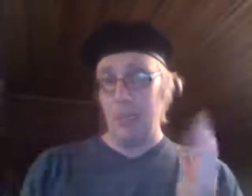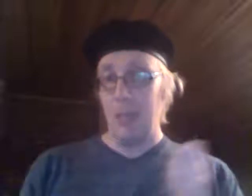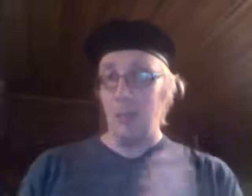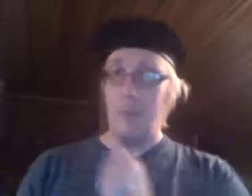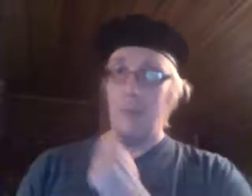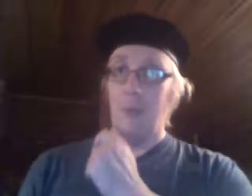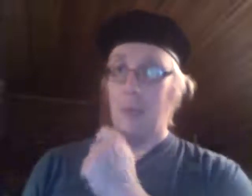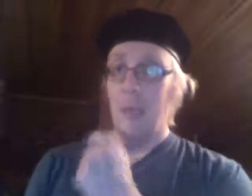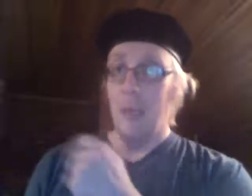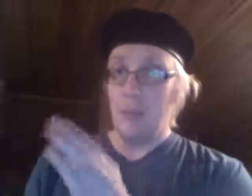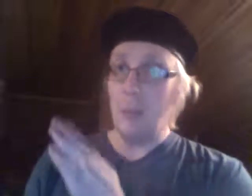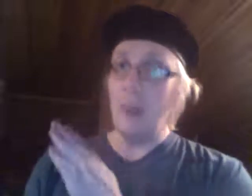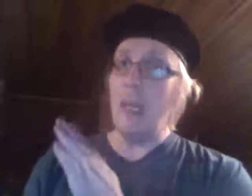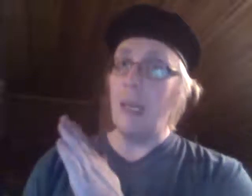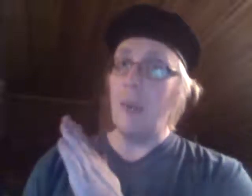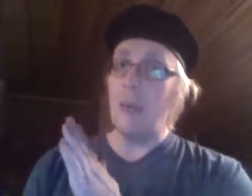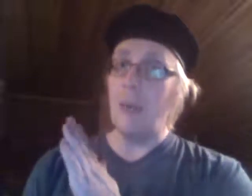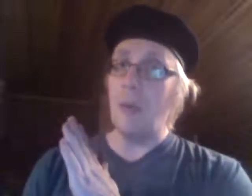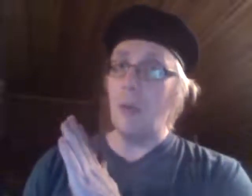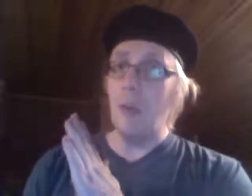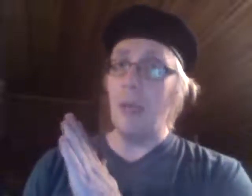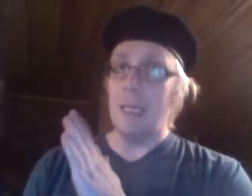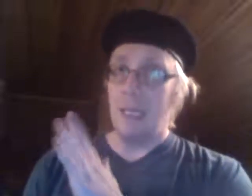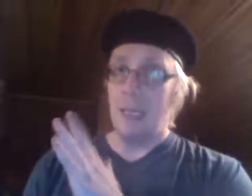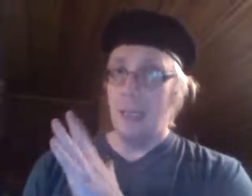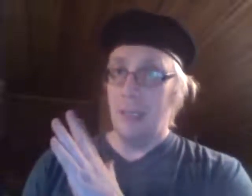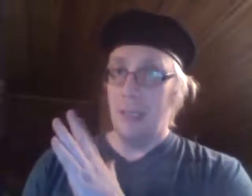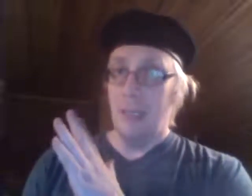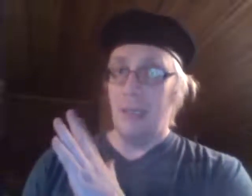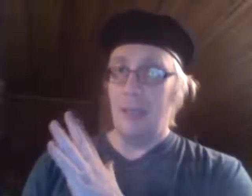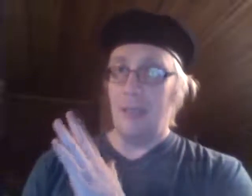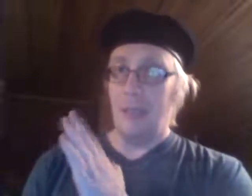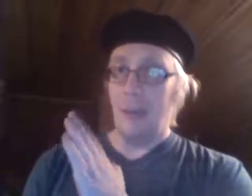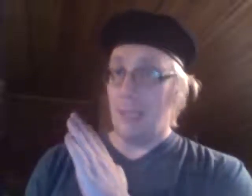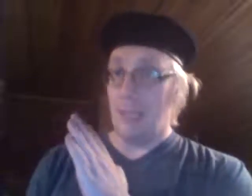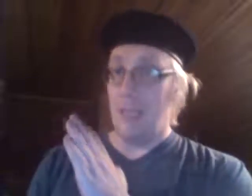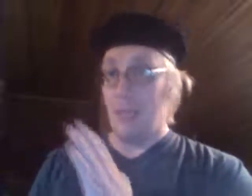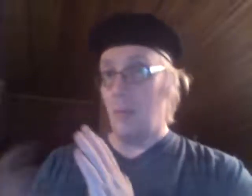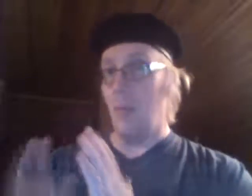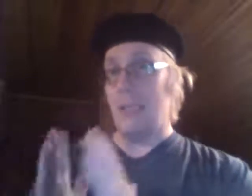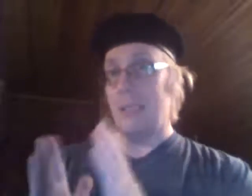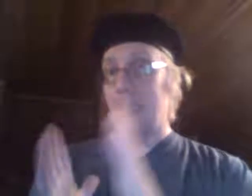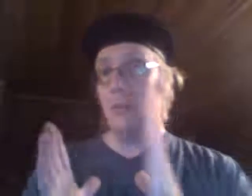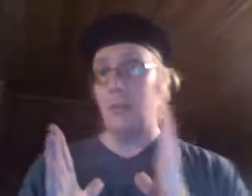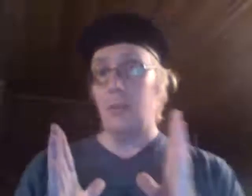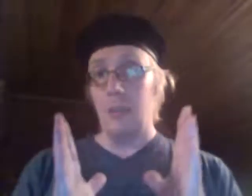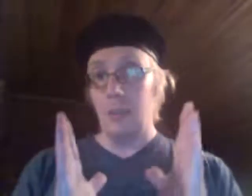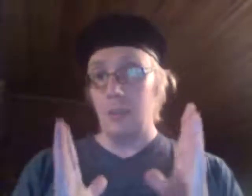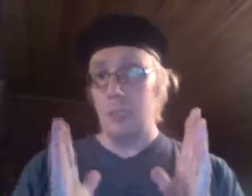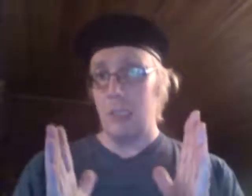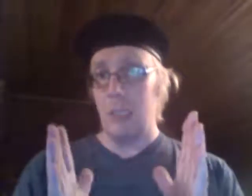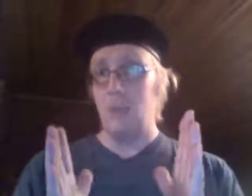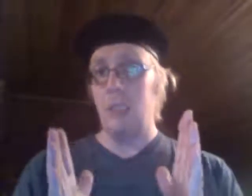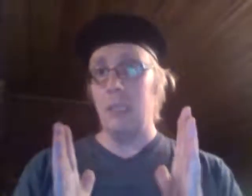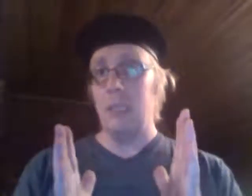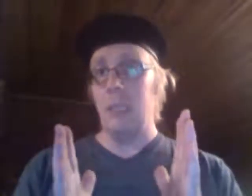tai muista puhutaan. Mutta kukaan ei halua oikeita tekoja tehdä oikeasti, jotka tosissaan voisi hidastaa